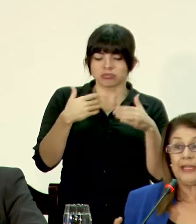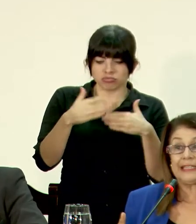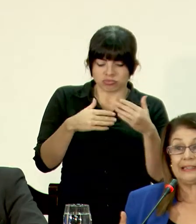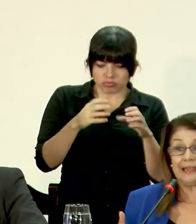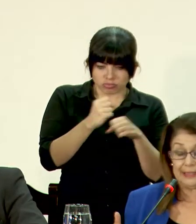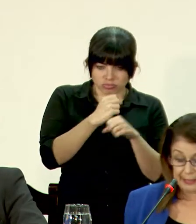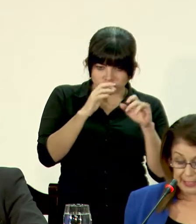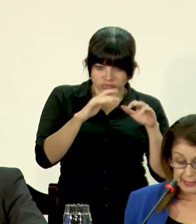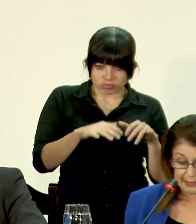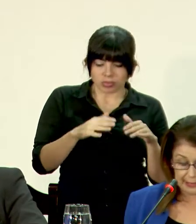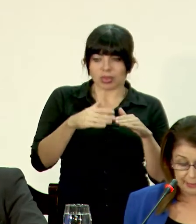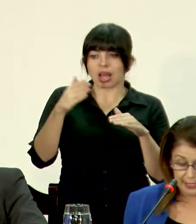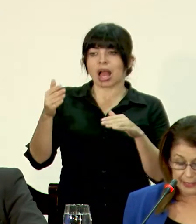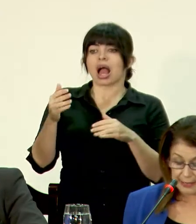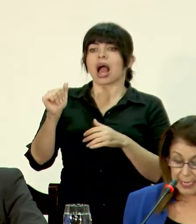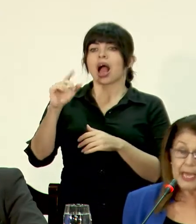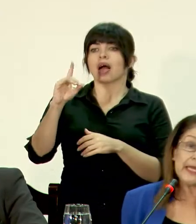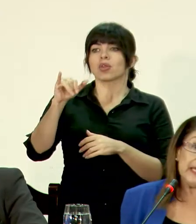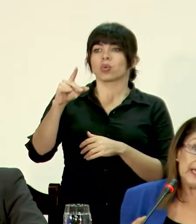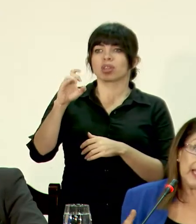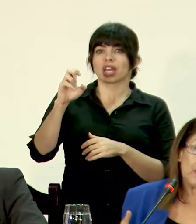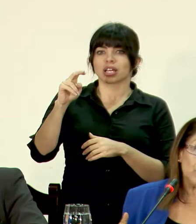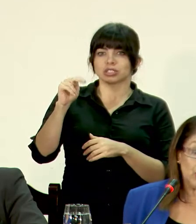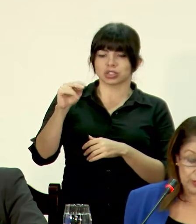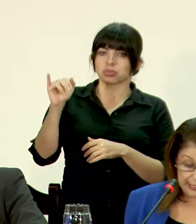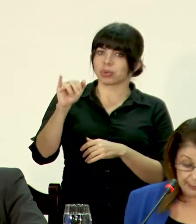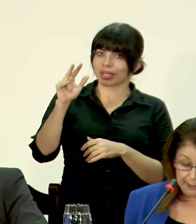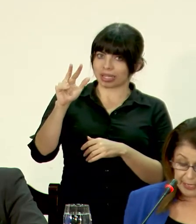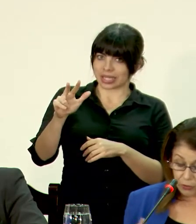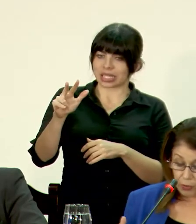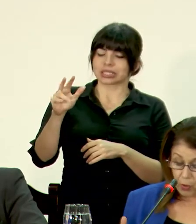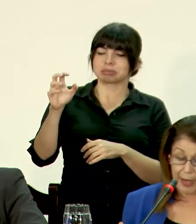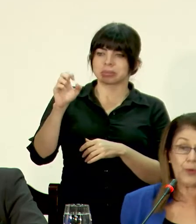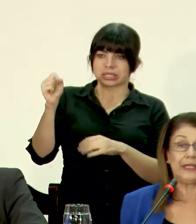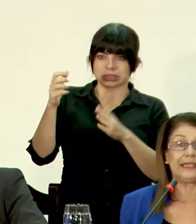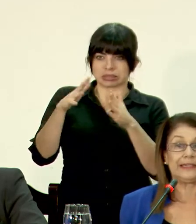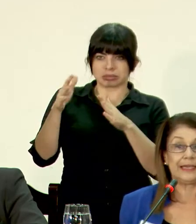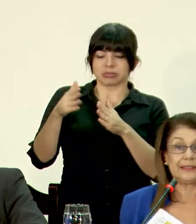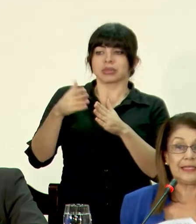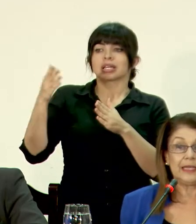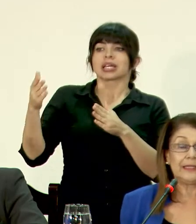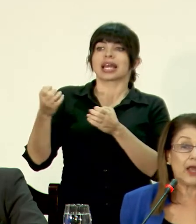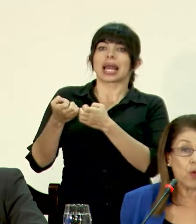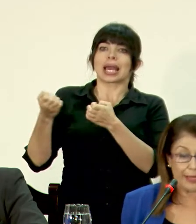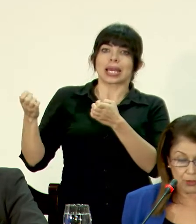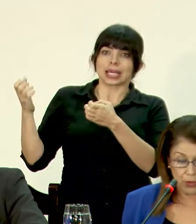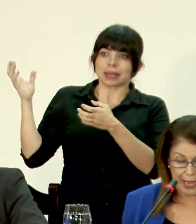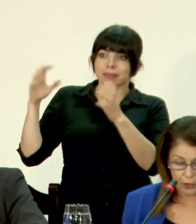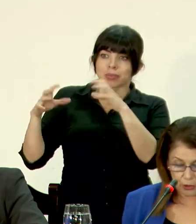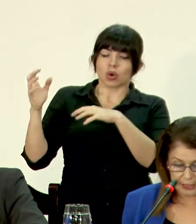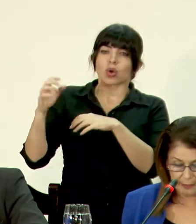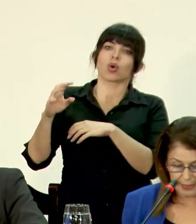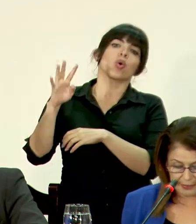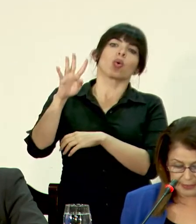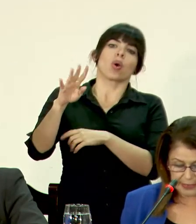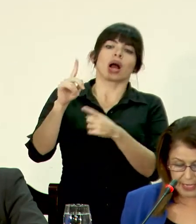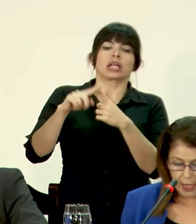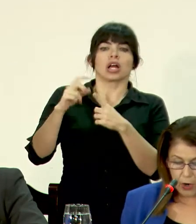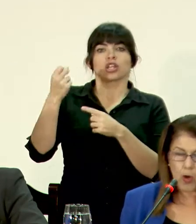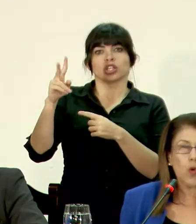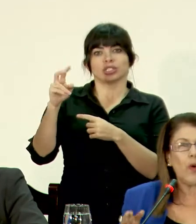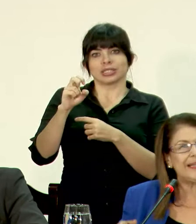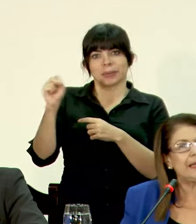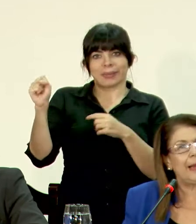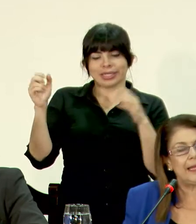que puede tardar de tres a siete meses y en la ejecución y equipamiento, en lo cual puede tardarse de cuatro a doce meses.